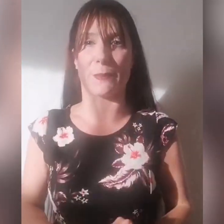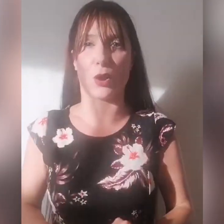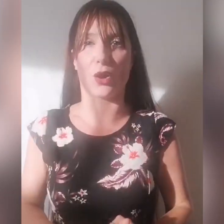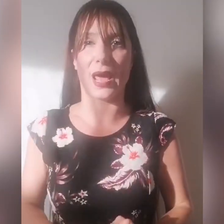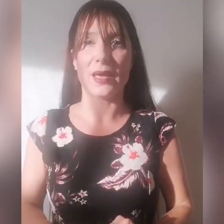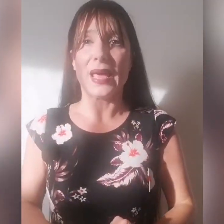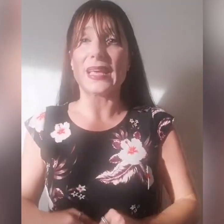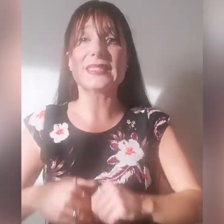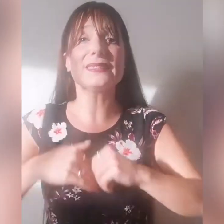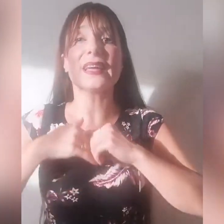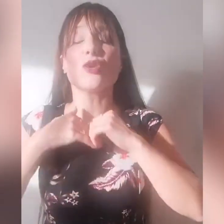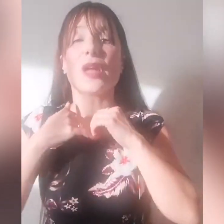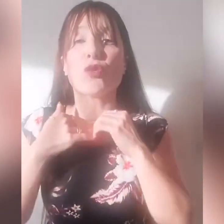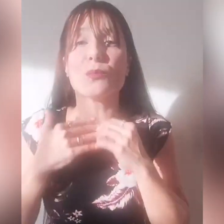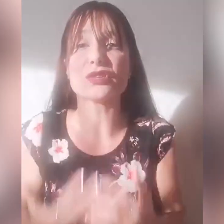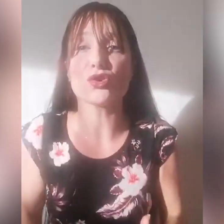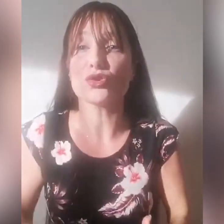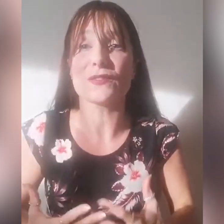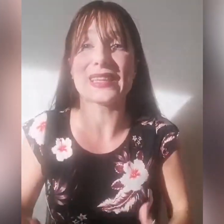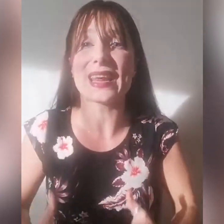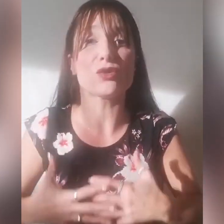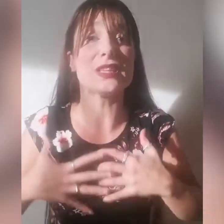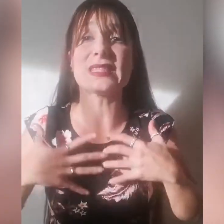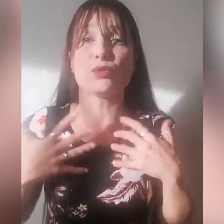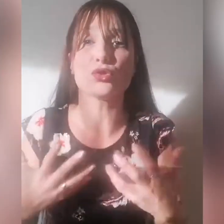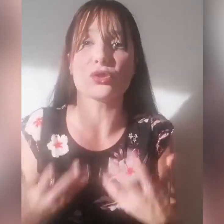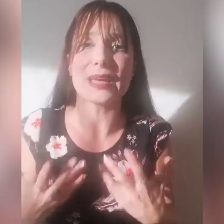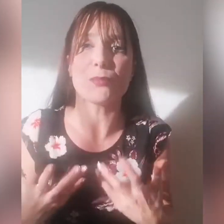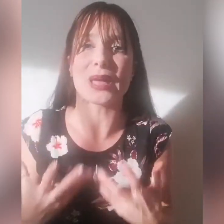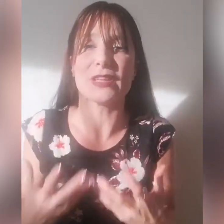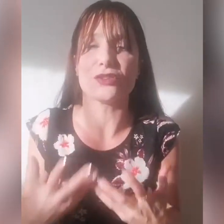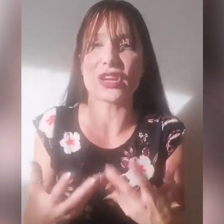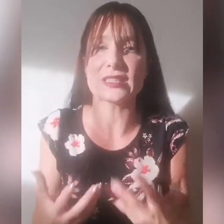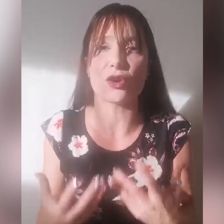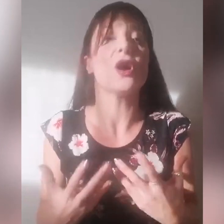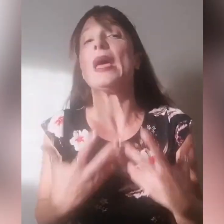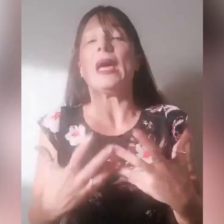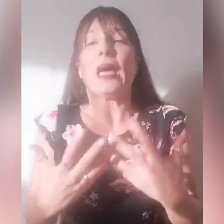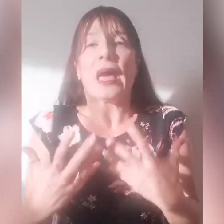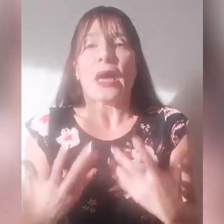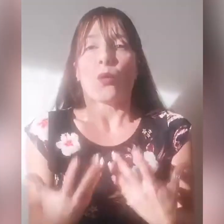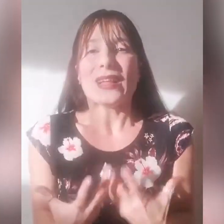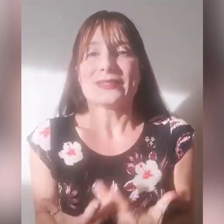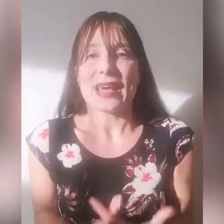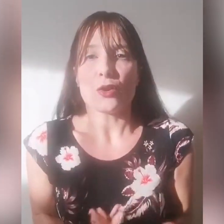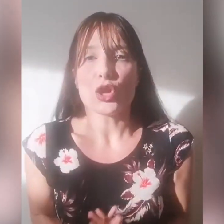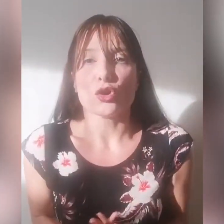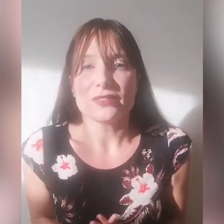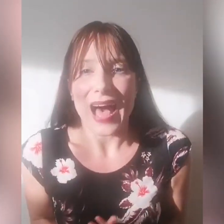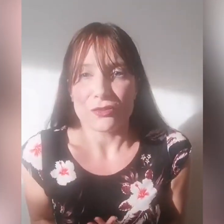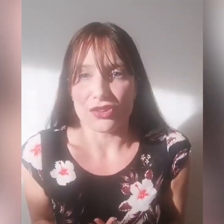parola? È stata che non avevo bisogno di vedere notizie tutto il tempo che mi dicessero quanti erano i contagi,